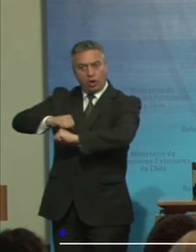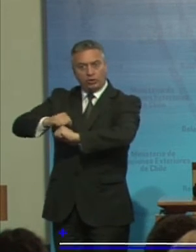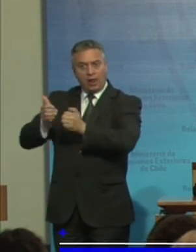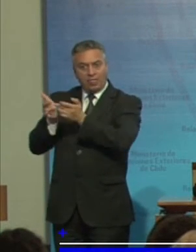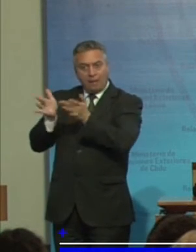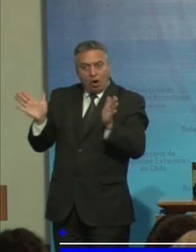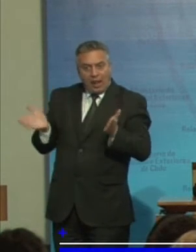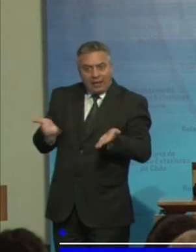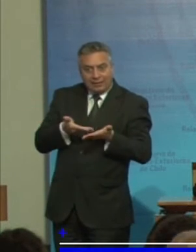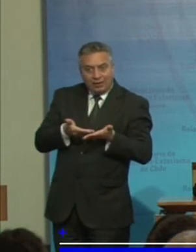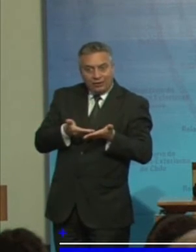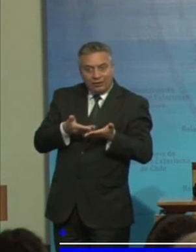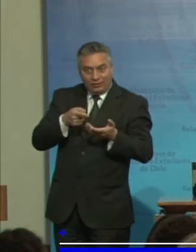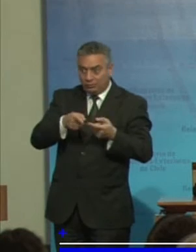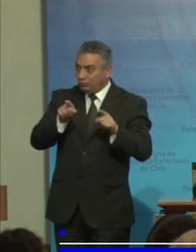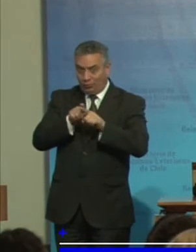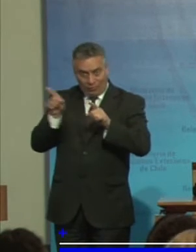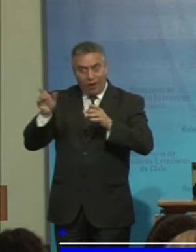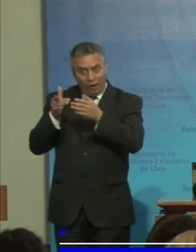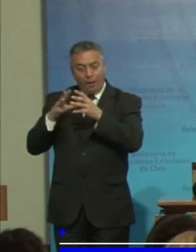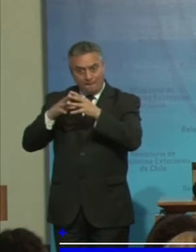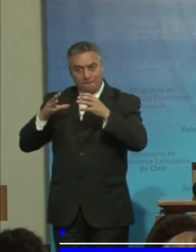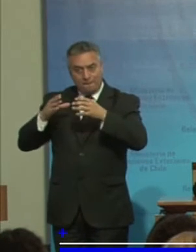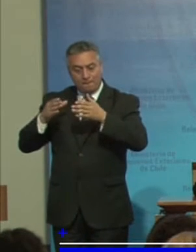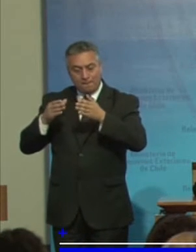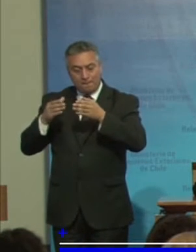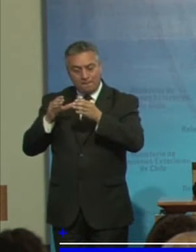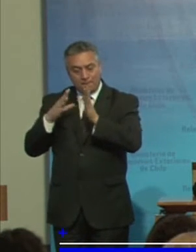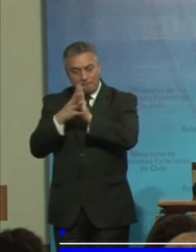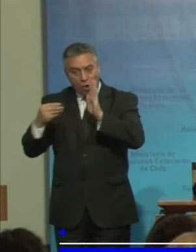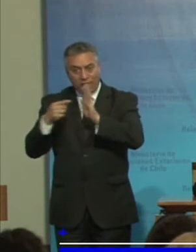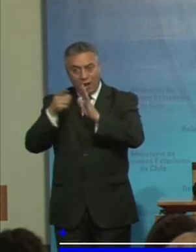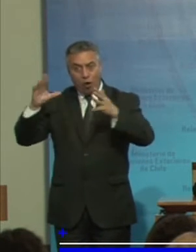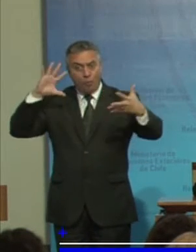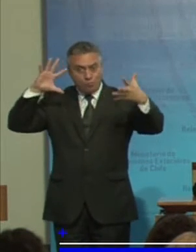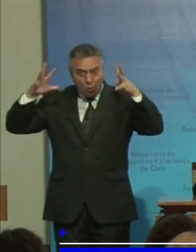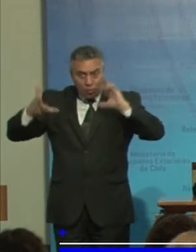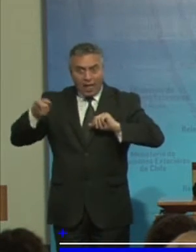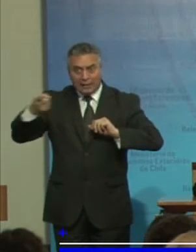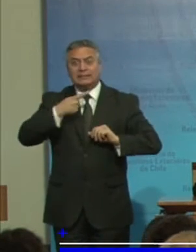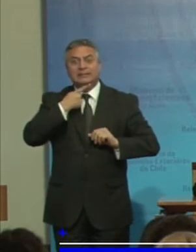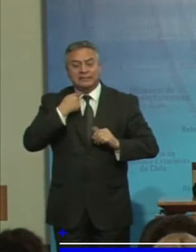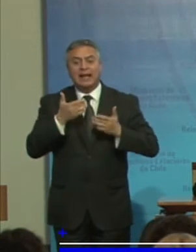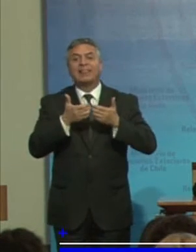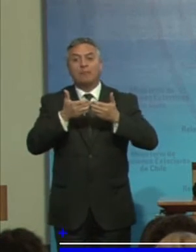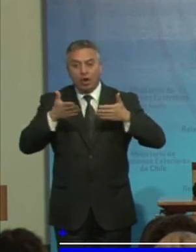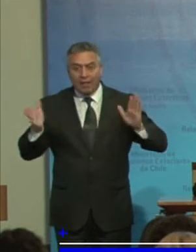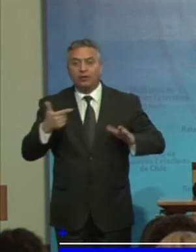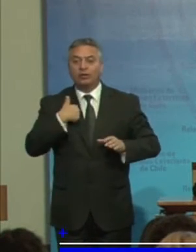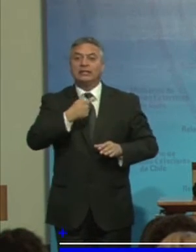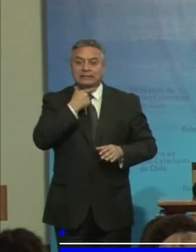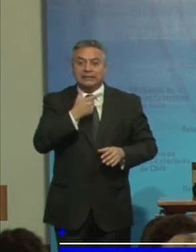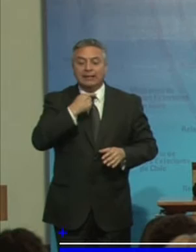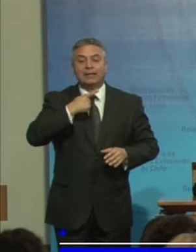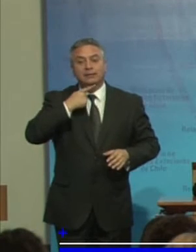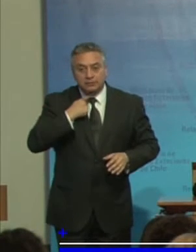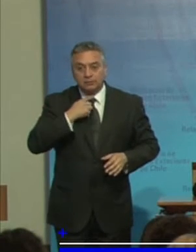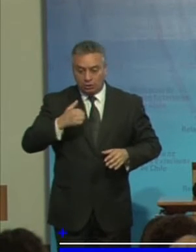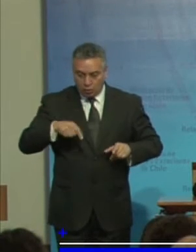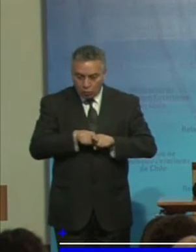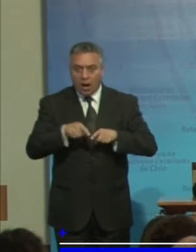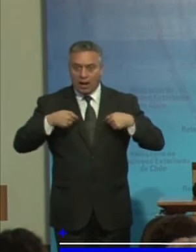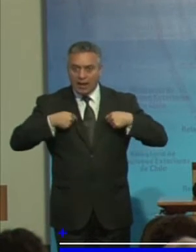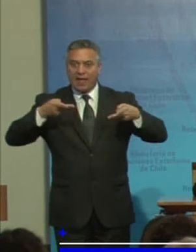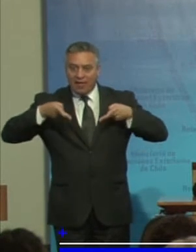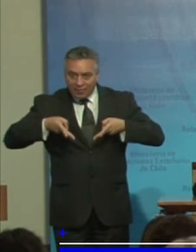Nacional Y mundial Inclusivo Y sustentable Como se aspira Hacia un Estado Democrático Social de derechos